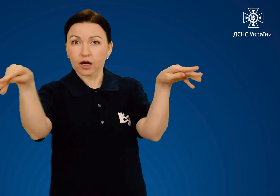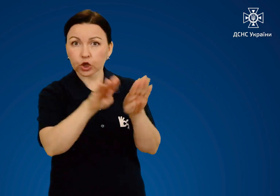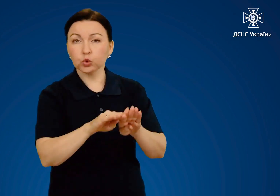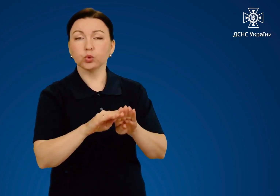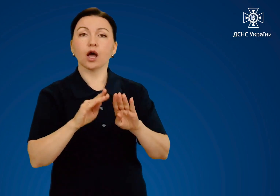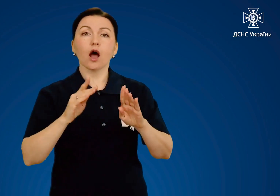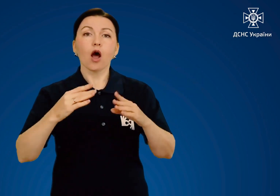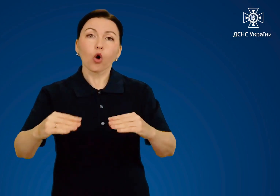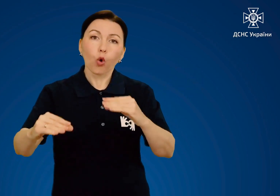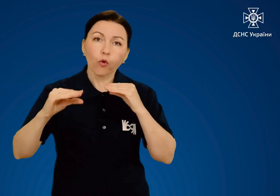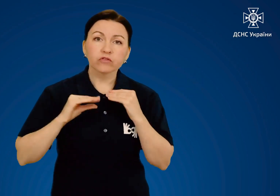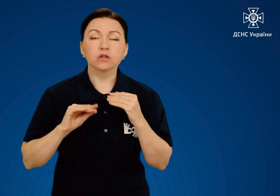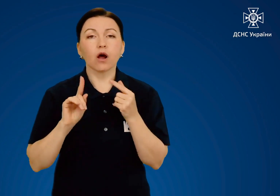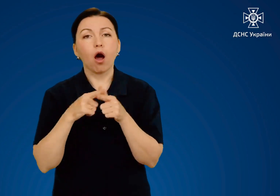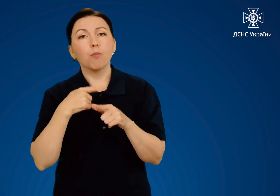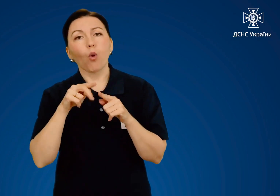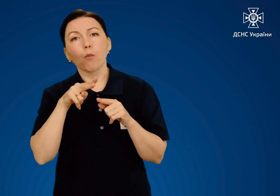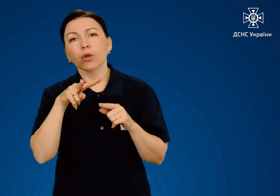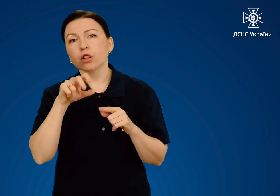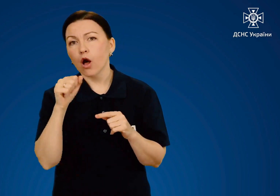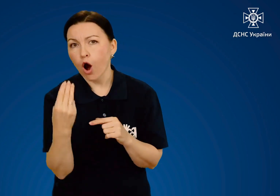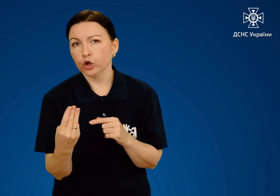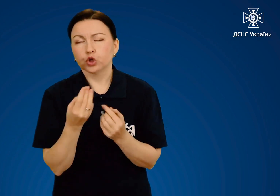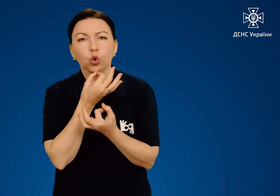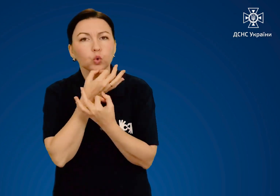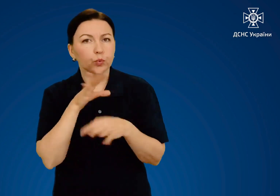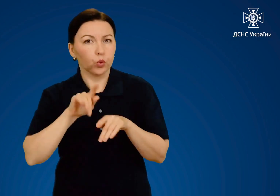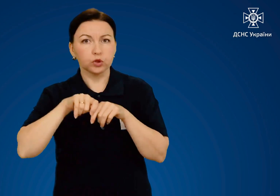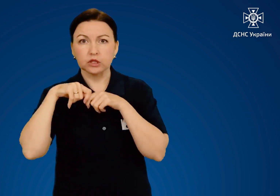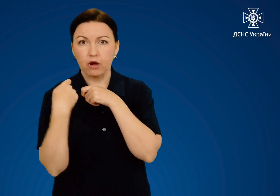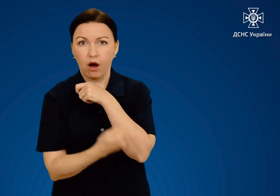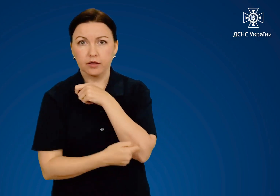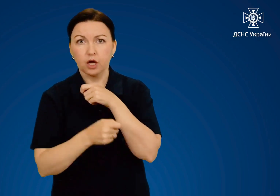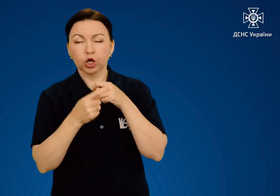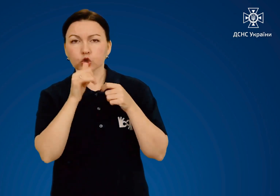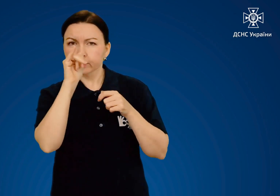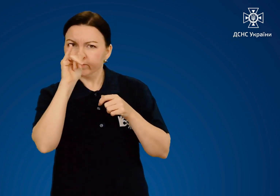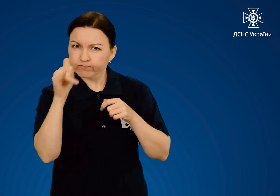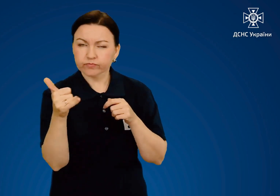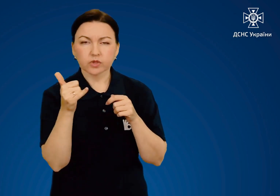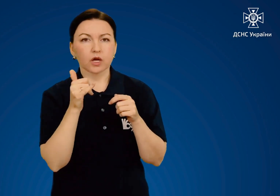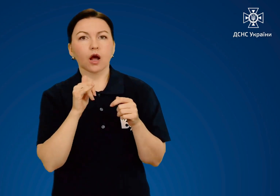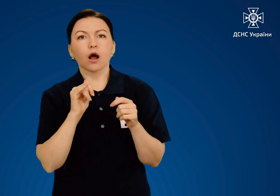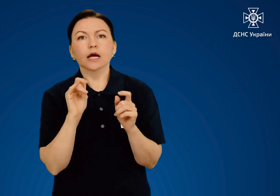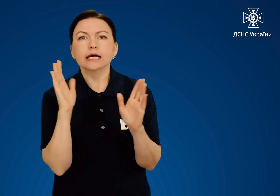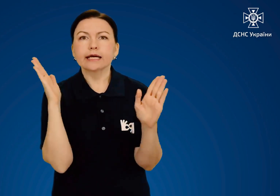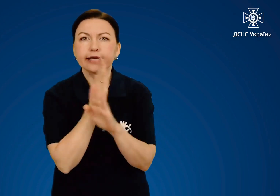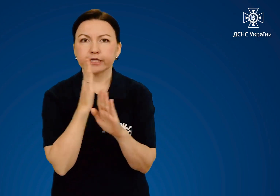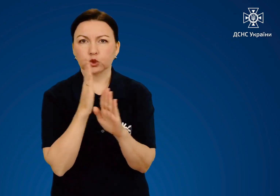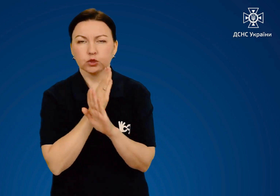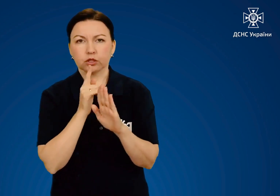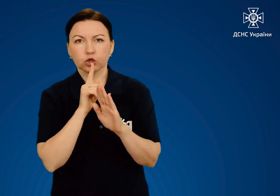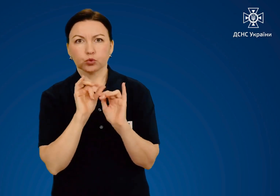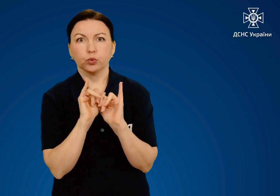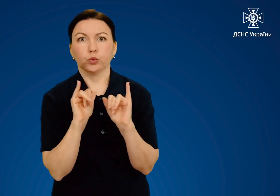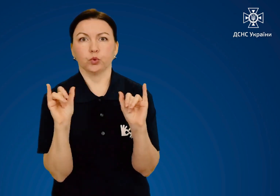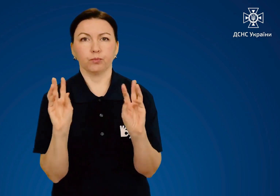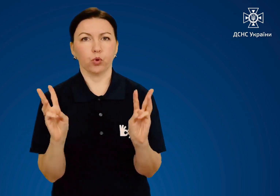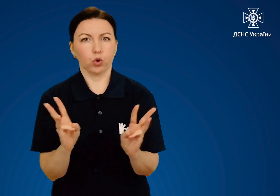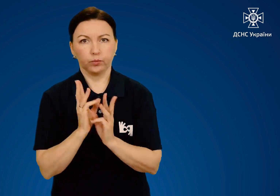накинути на людину ковдру, плащ або будь-яку іншу тканину, щоб перекрити доступ кисню до